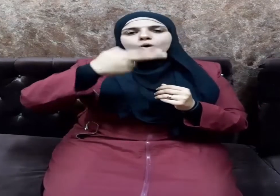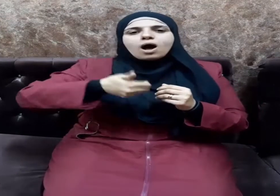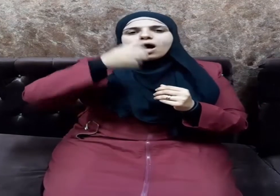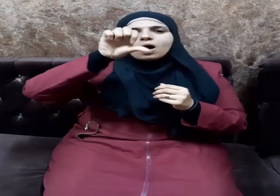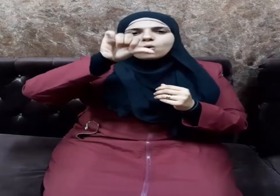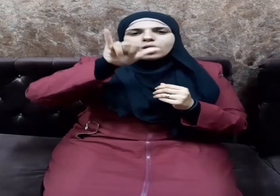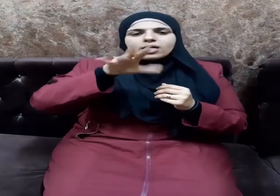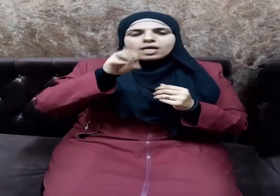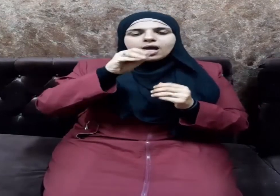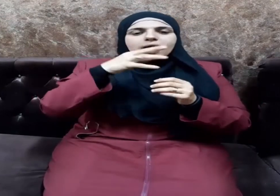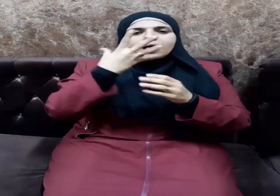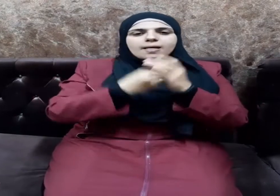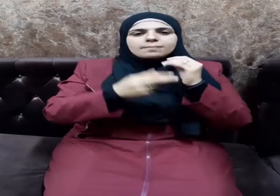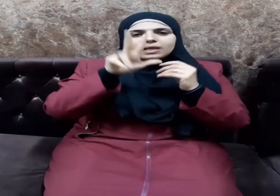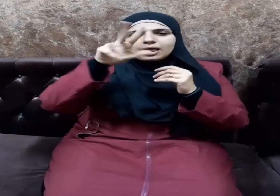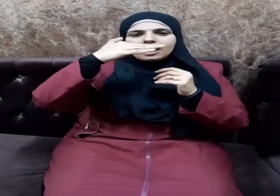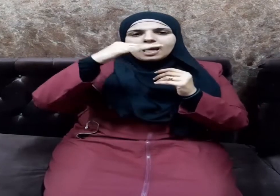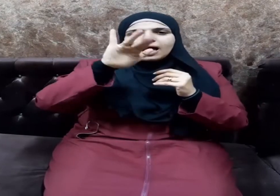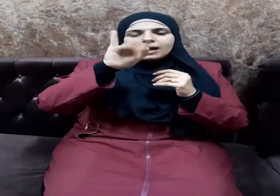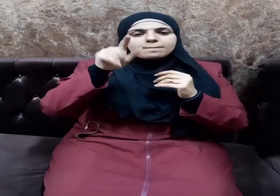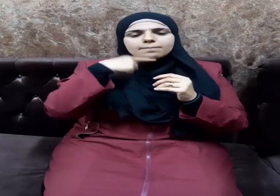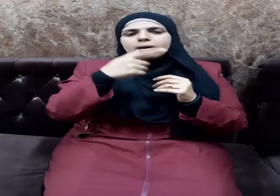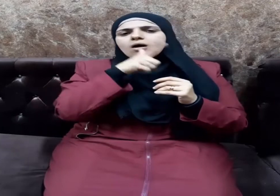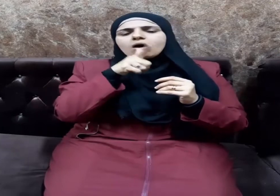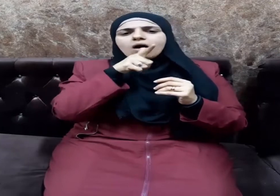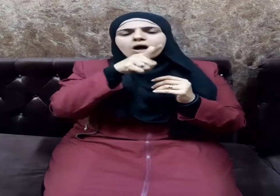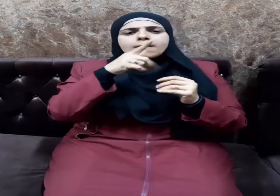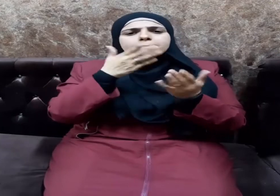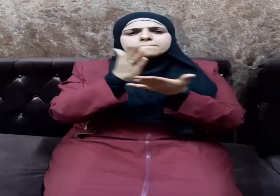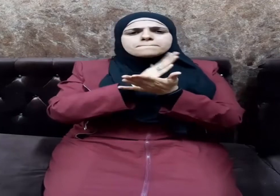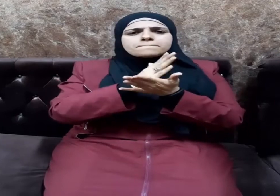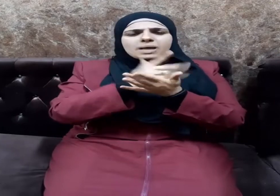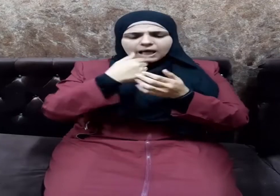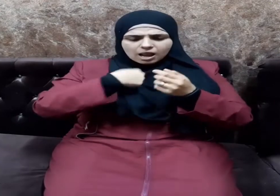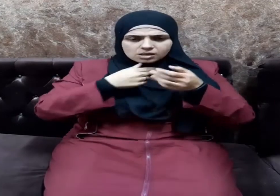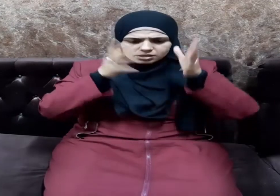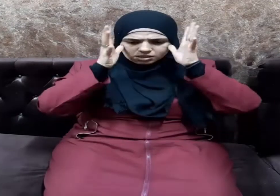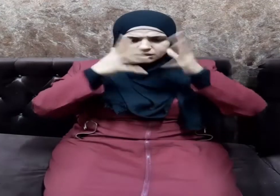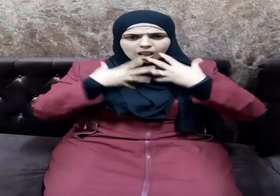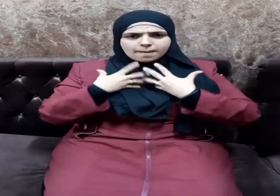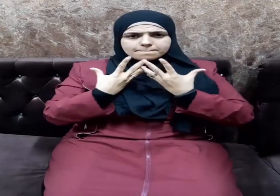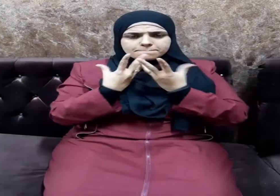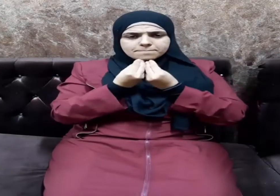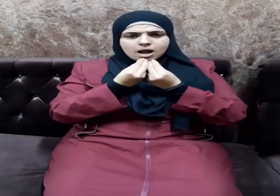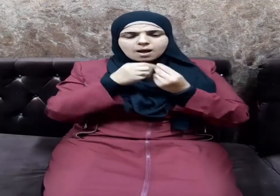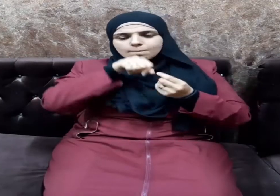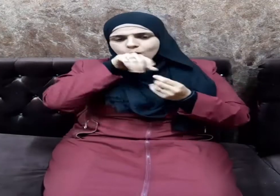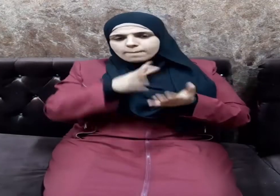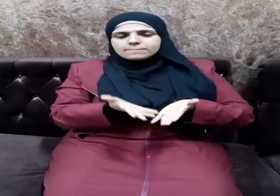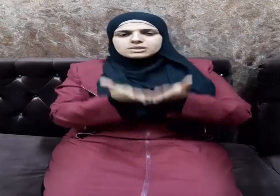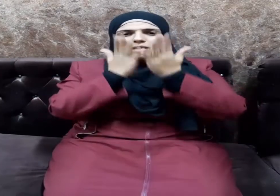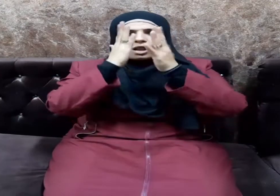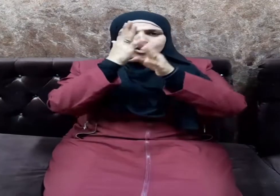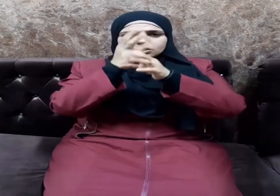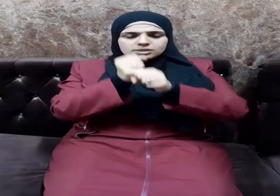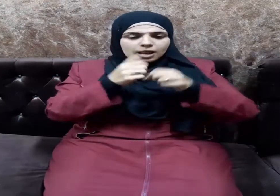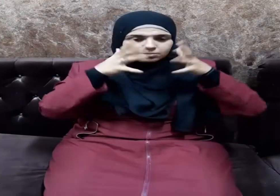الحكم السلمي قال بين أنا أصلي مع رسول الله صلى الله عليه وسلم